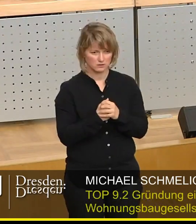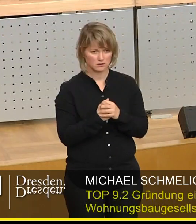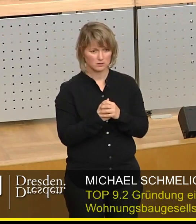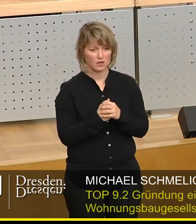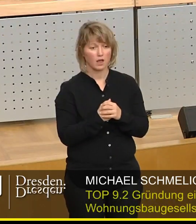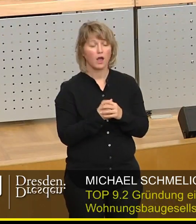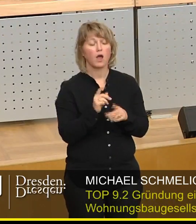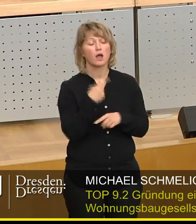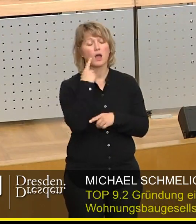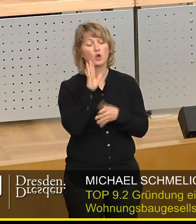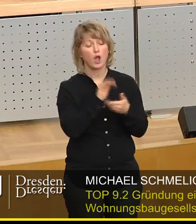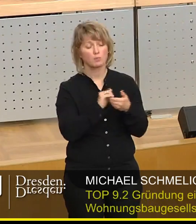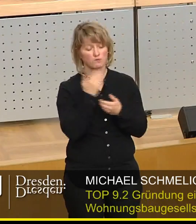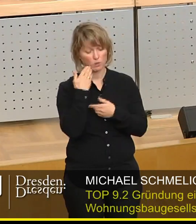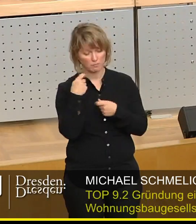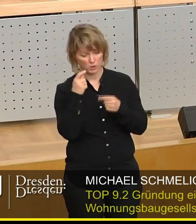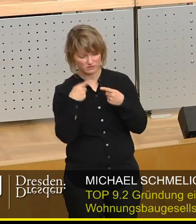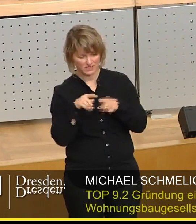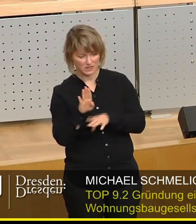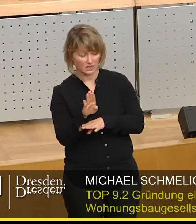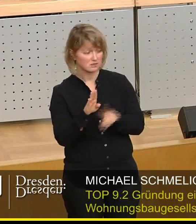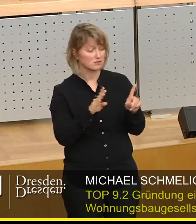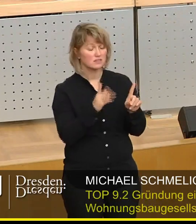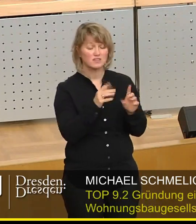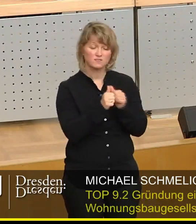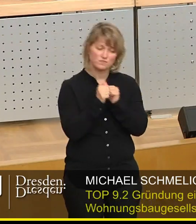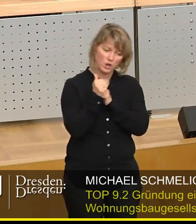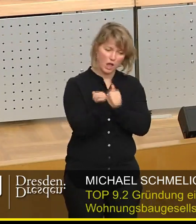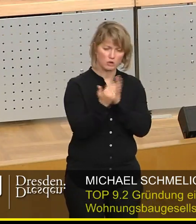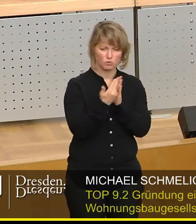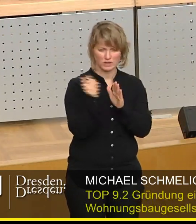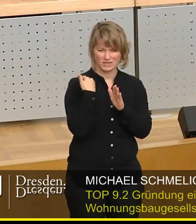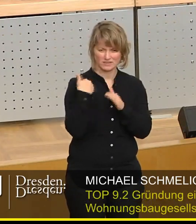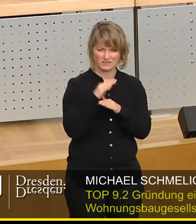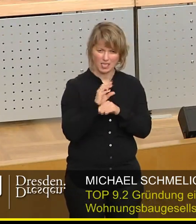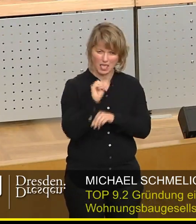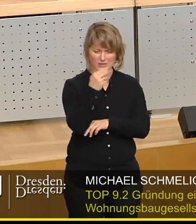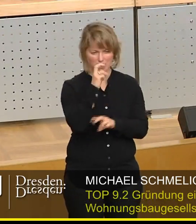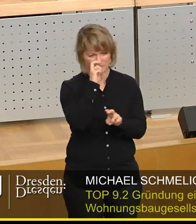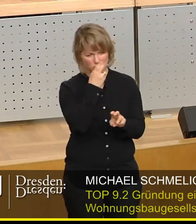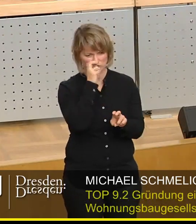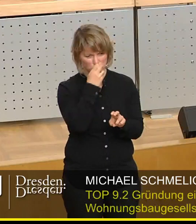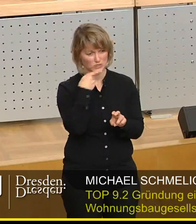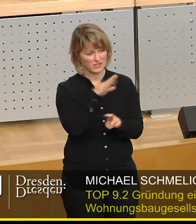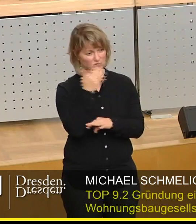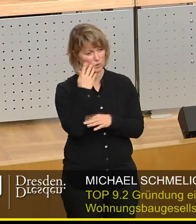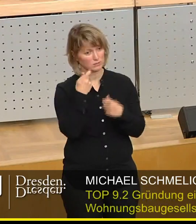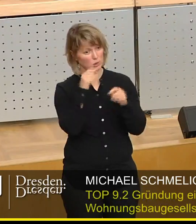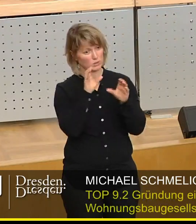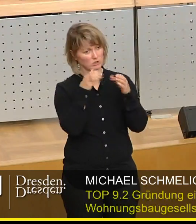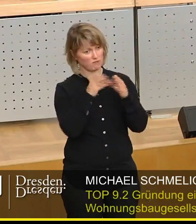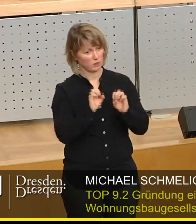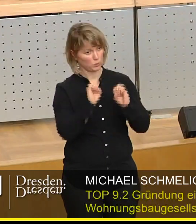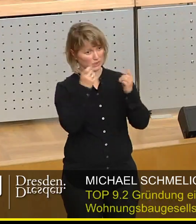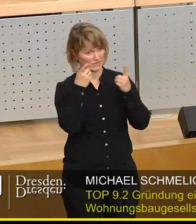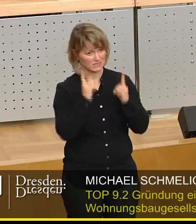Sie sind von vornherein selbst in den ersten Versuchen, diese Wohnungsbaugesellschaft zu gründen,